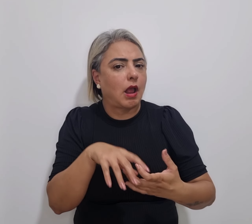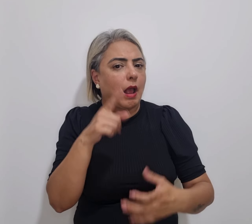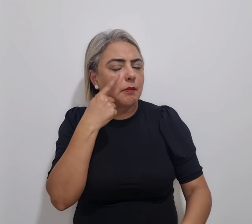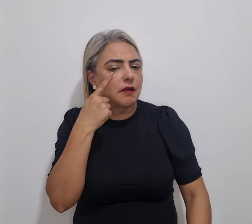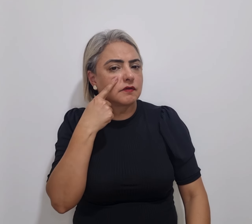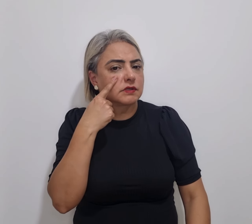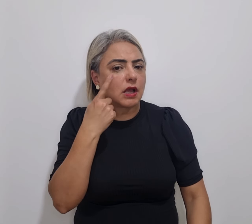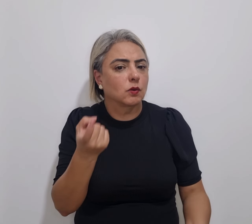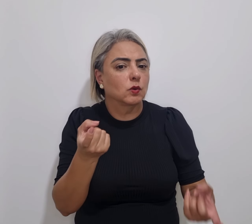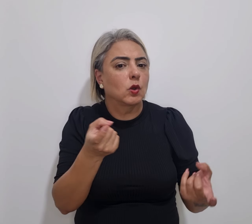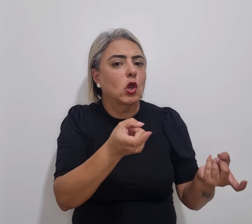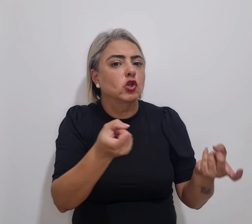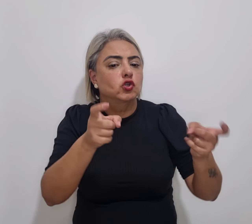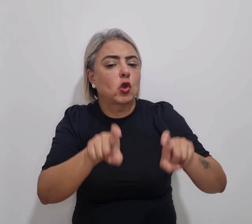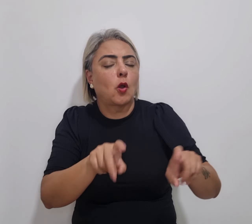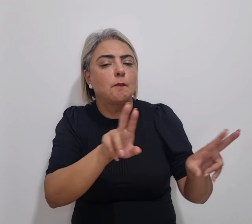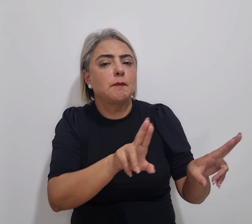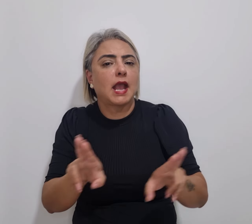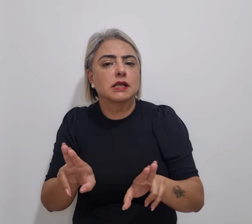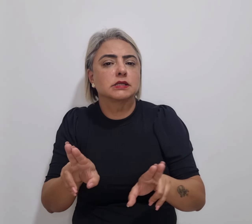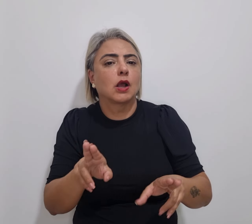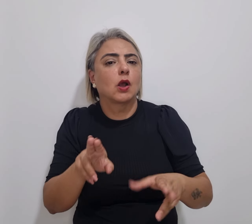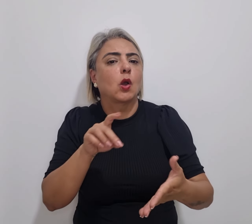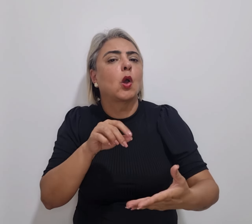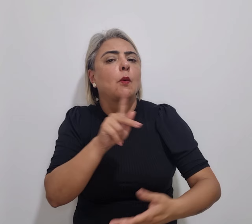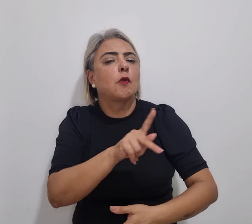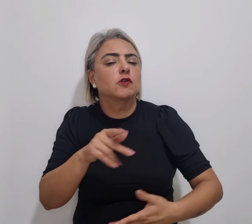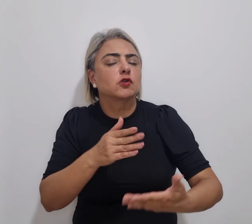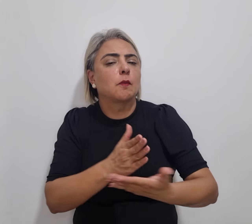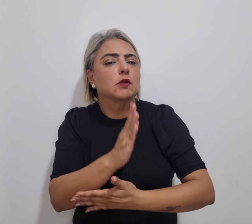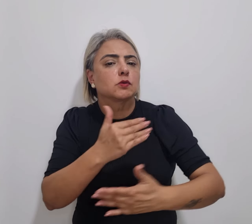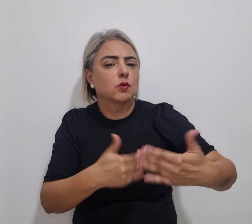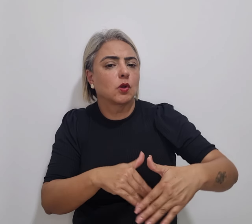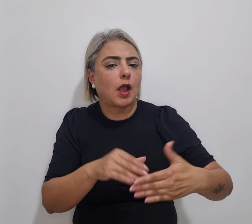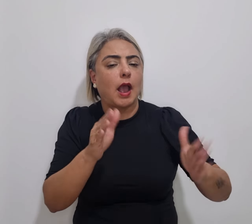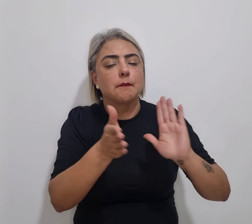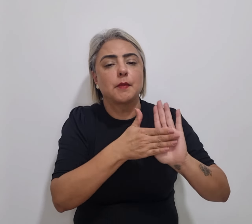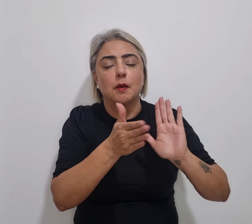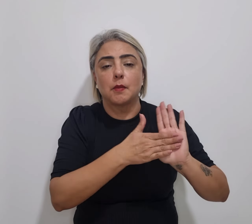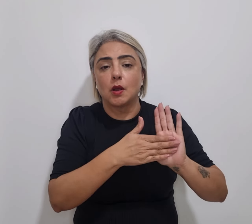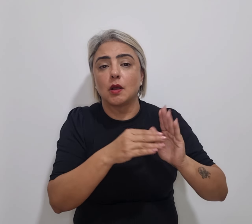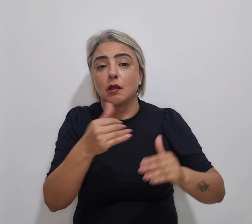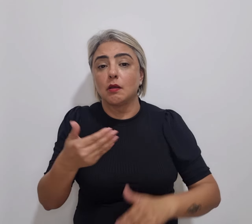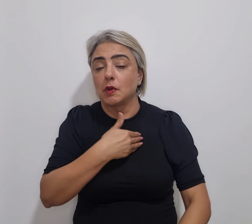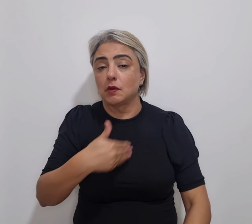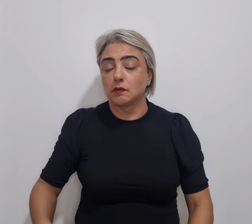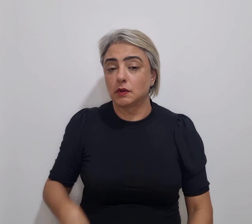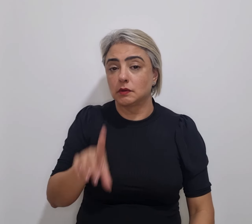nomeação dos efetivos. Na proposta encaminhada pelo governo do Distrito Federal, essa